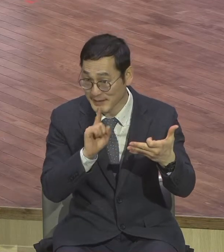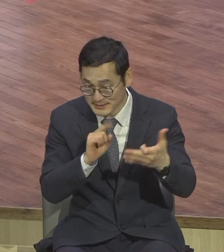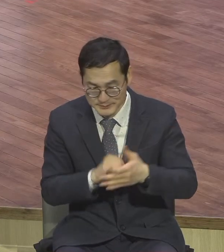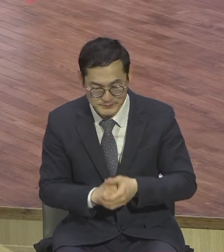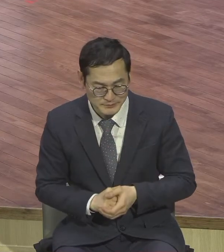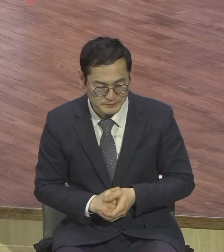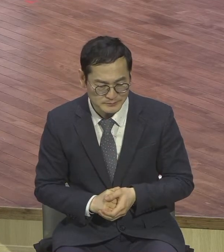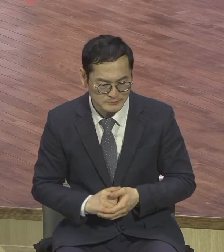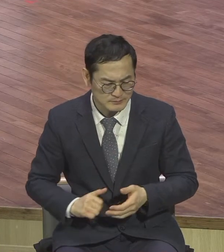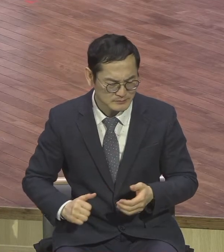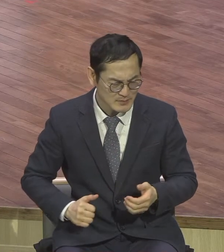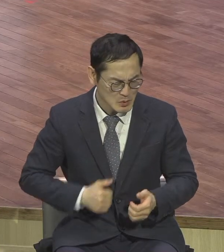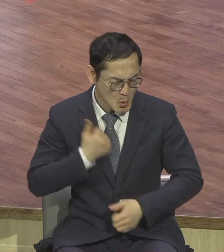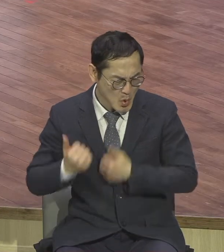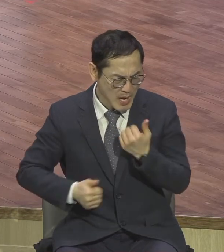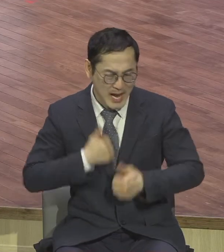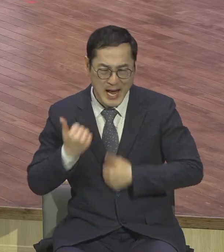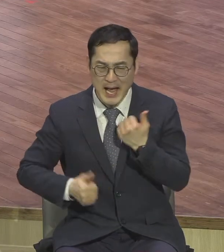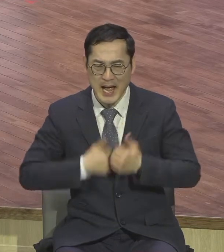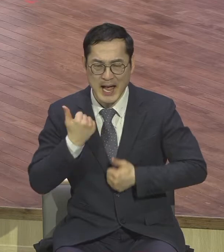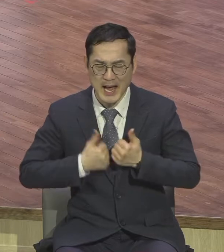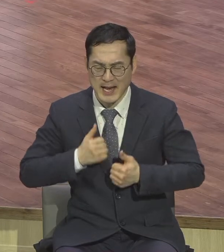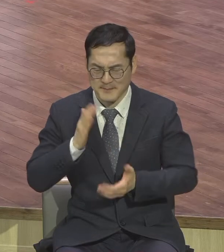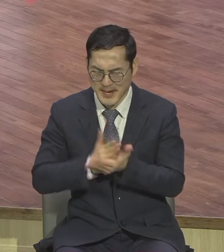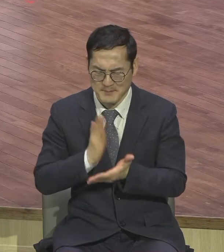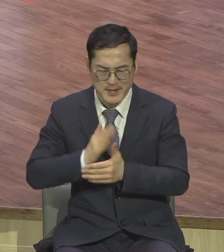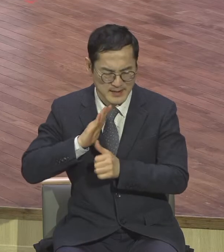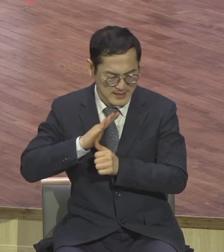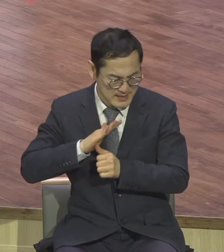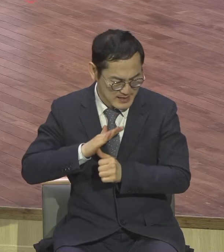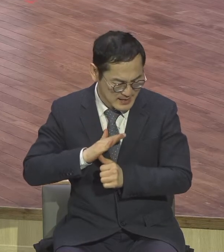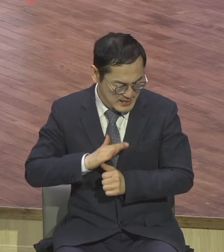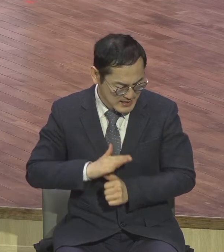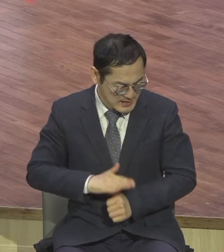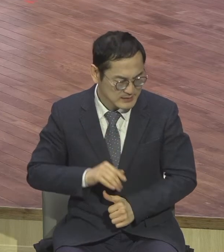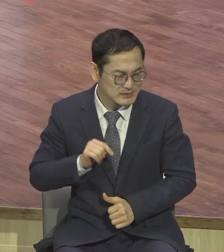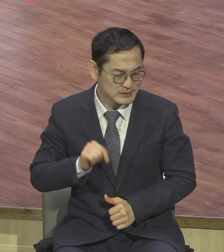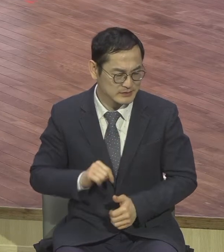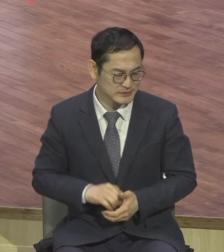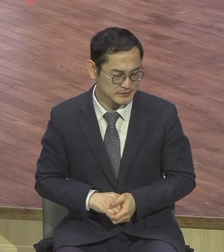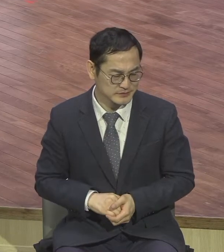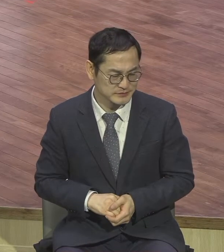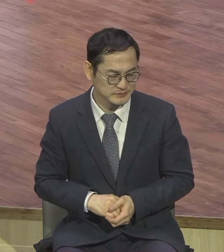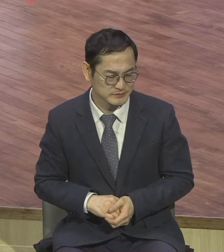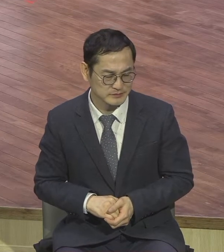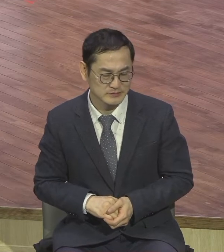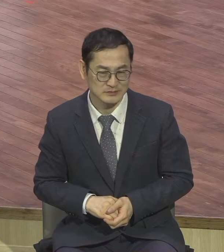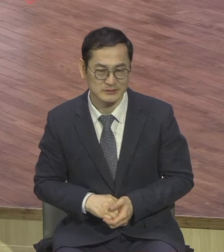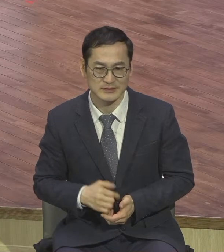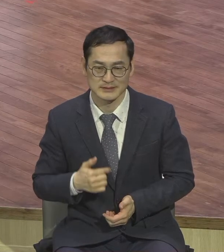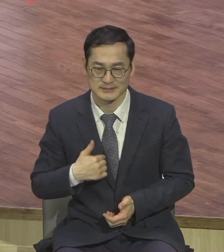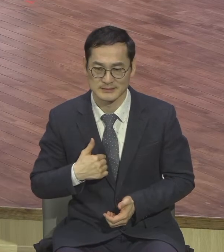것이 사람의 슬기요 허물을 용서하는 것이 자기의 영광이니라 그랬어요